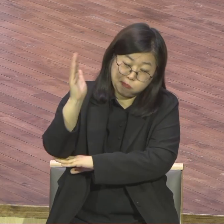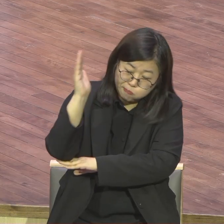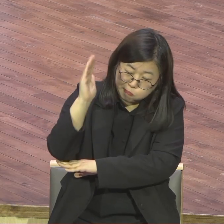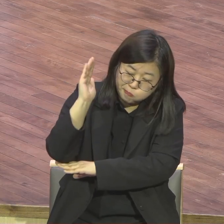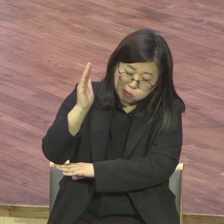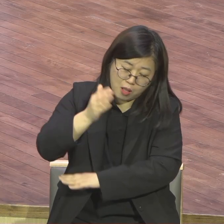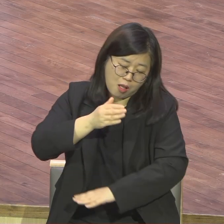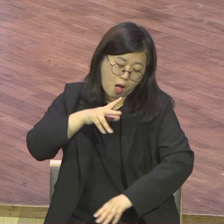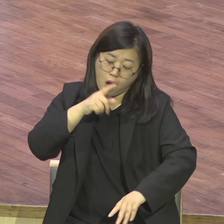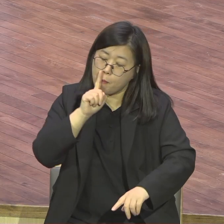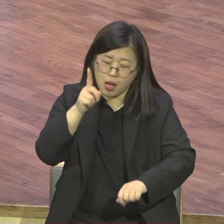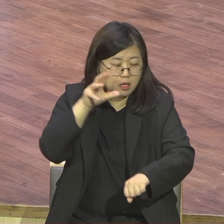잘해요